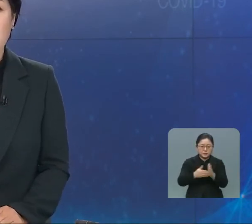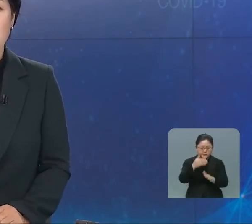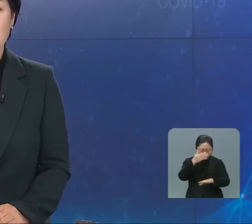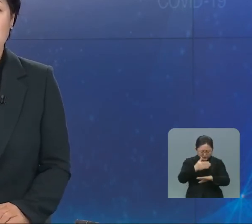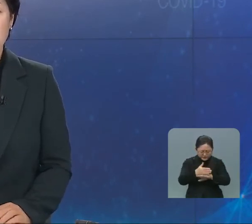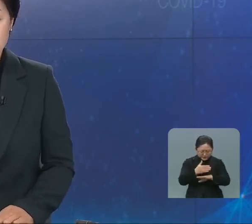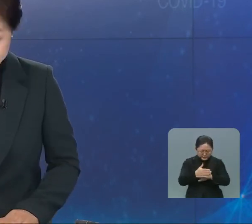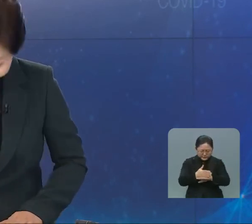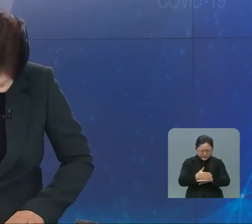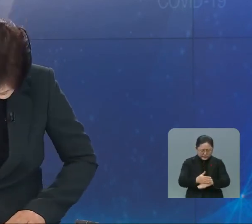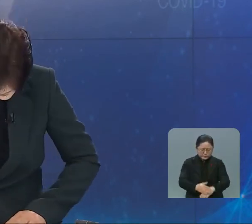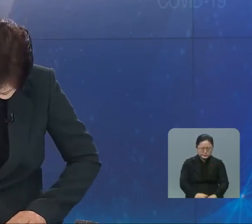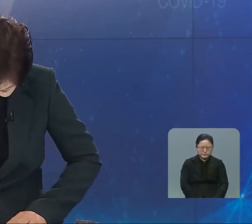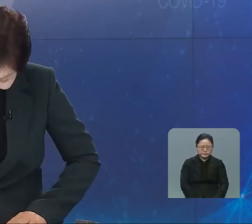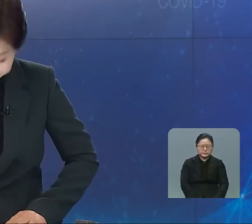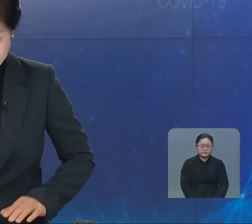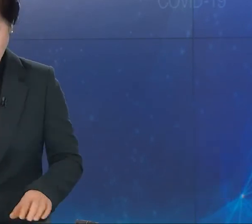고맙습니다. 고맙습니다. 고맙습니다. 고맙습니다. 고맙습니다.